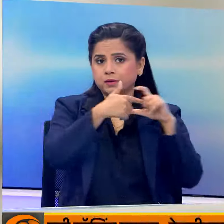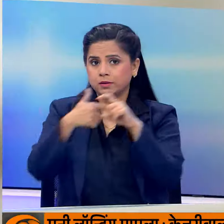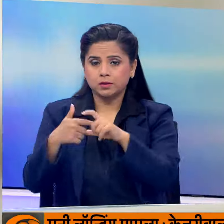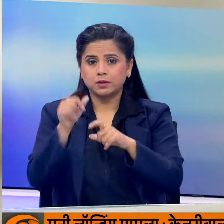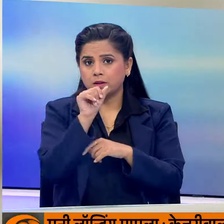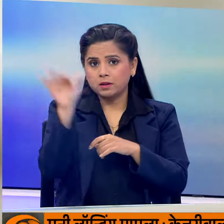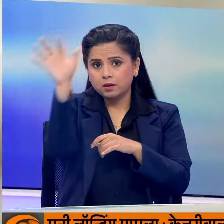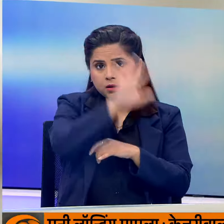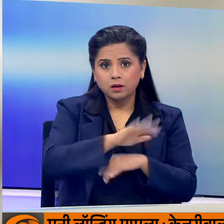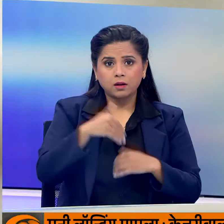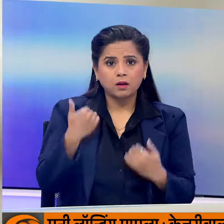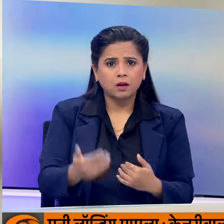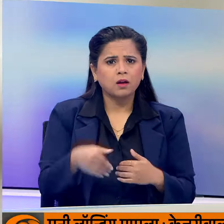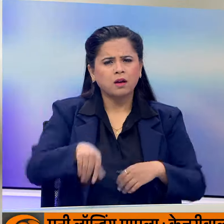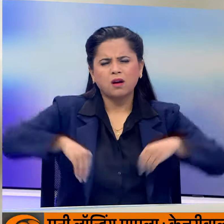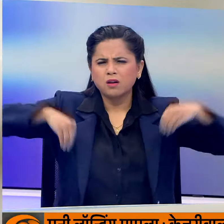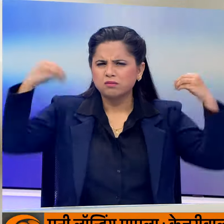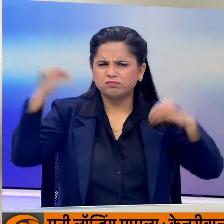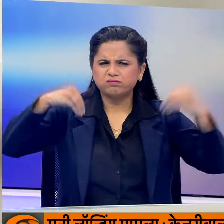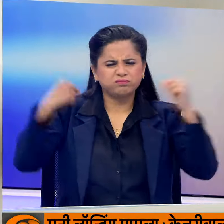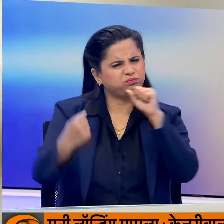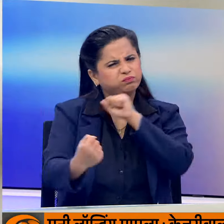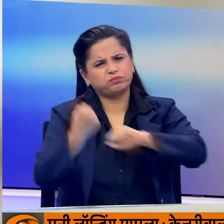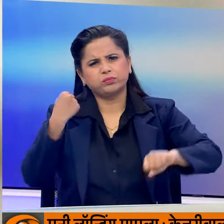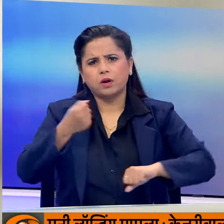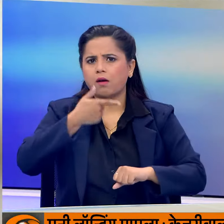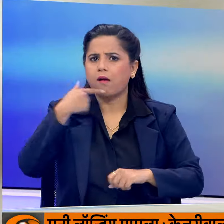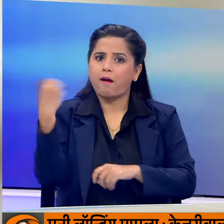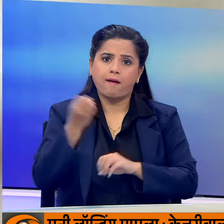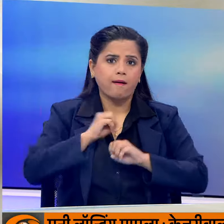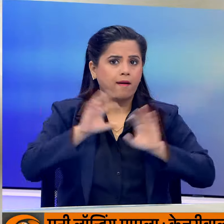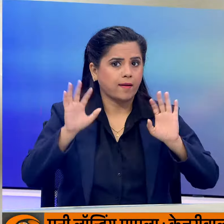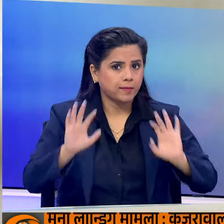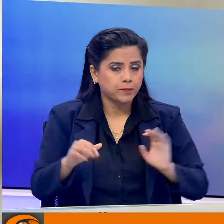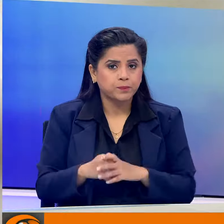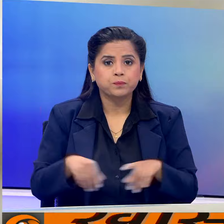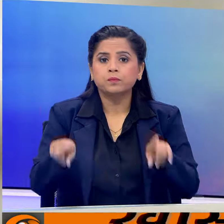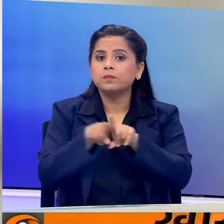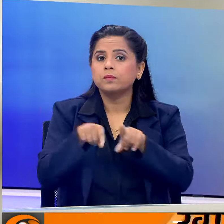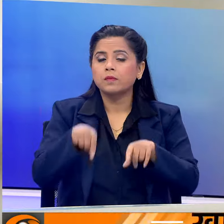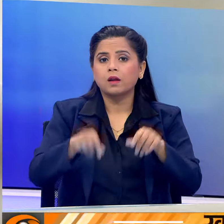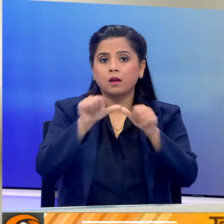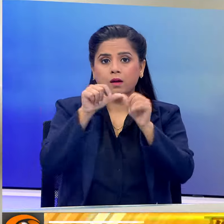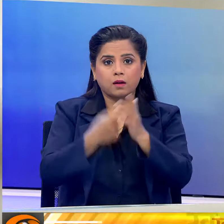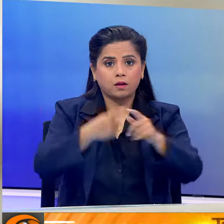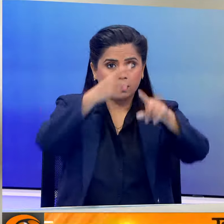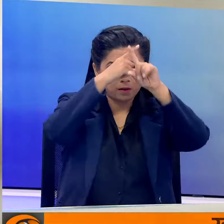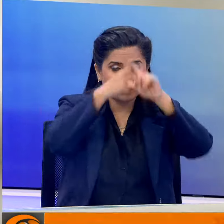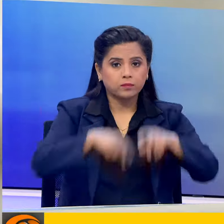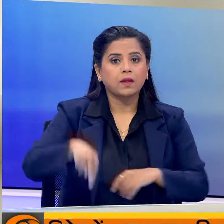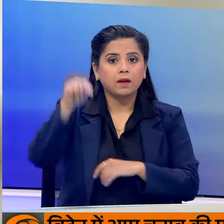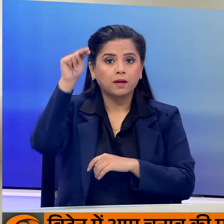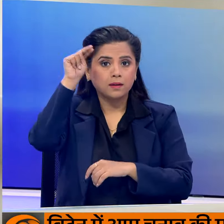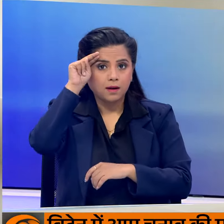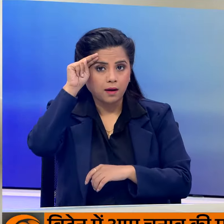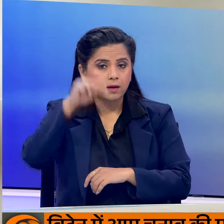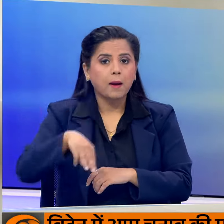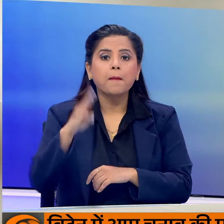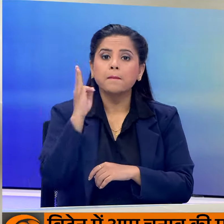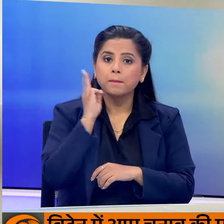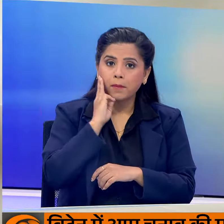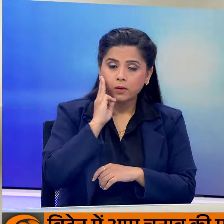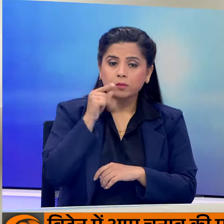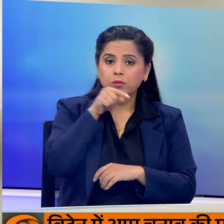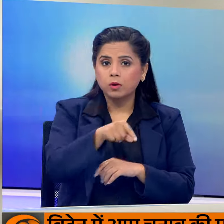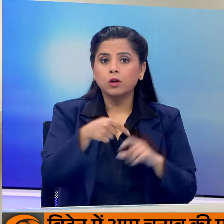पूर्वोतर भारत में बहुत तेज बारिश का रेड अलर्ट है साथ ही अरुनाचल प्रदेश, नागर लैंड, मनिपुर